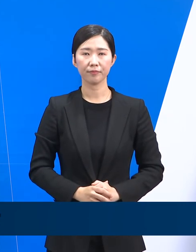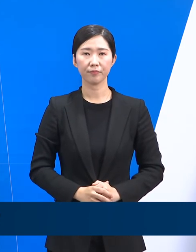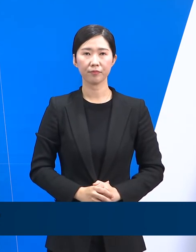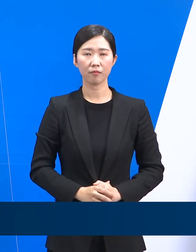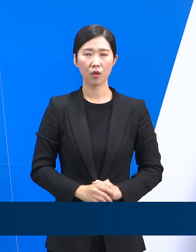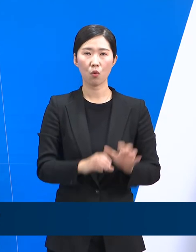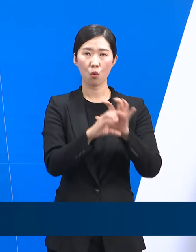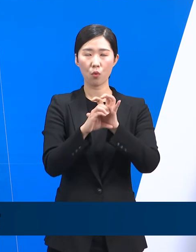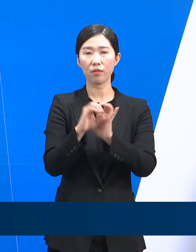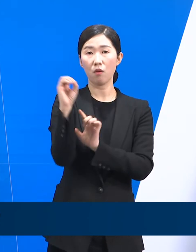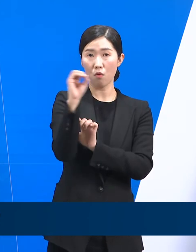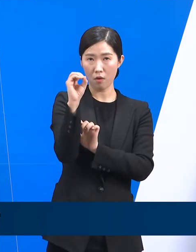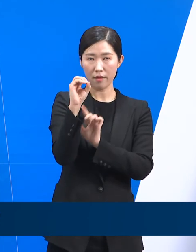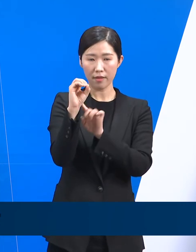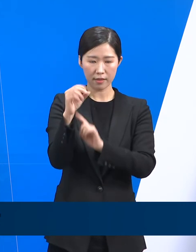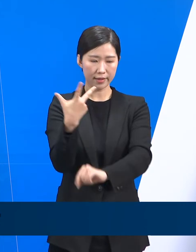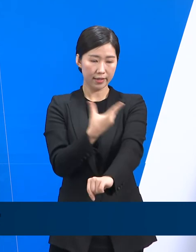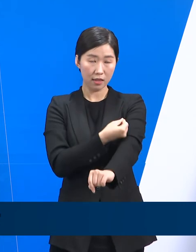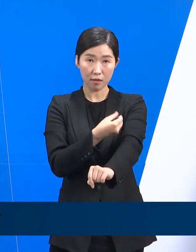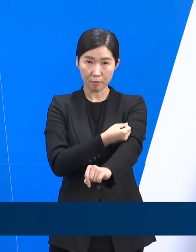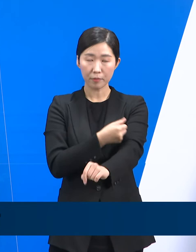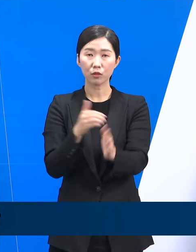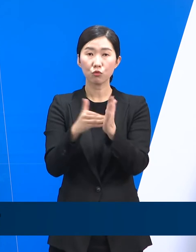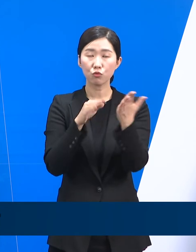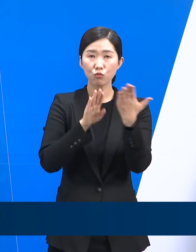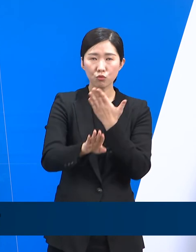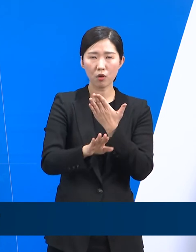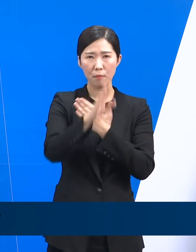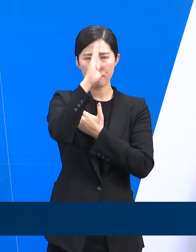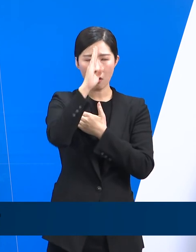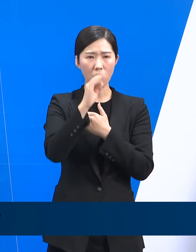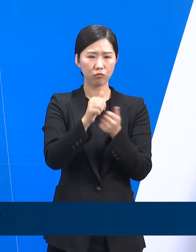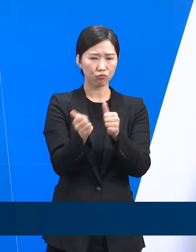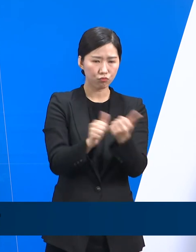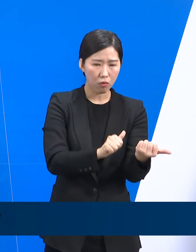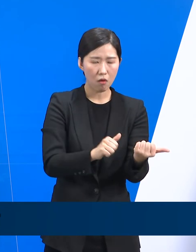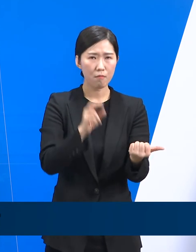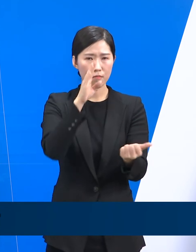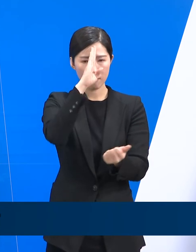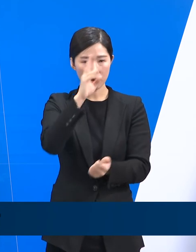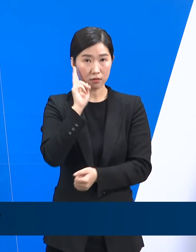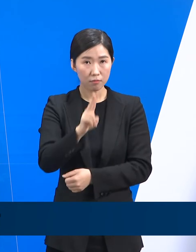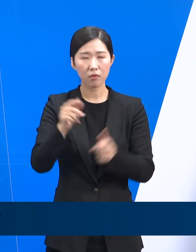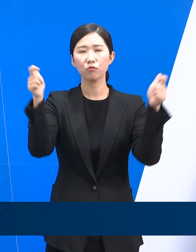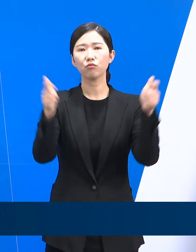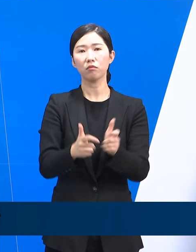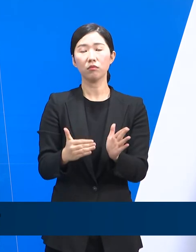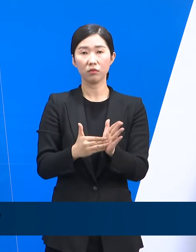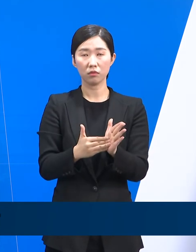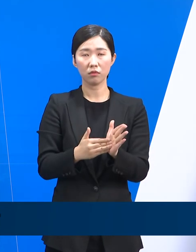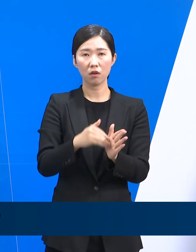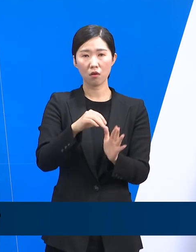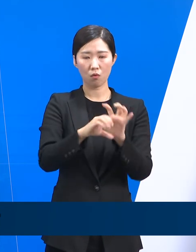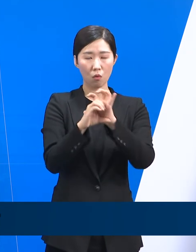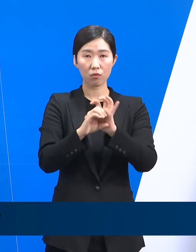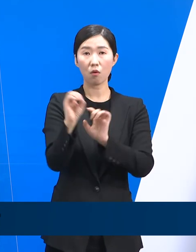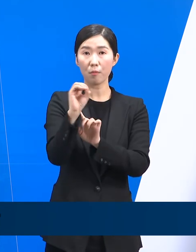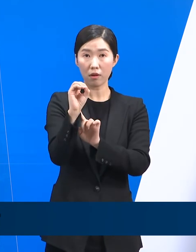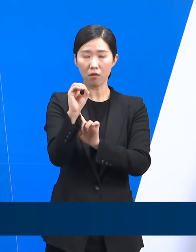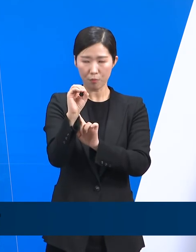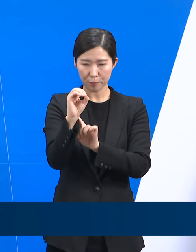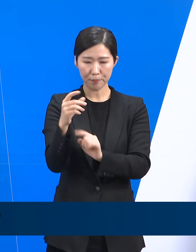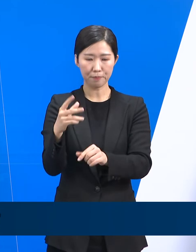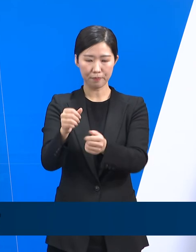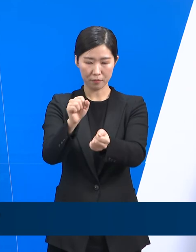오미크론 변이에 대한 예방접종의 위중증 및 사망 예방효과는 분명하게 나타나고 있습니다. 오미크론 변이 3차 접종